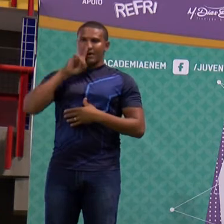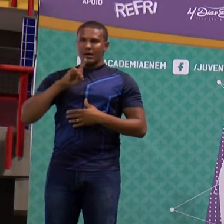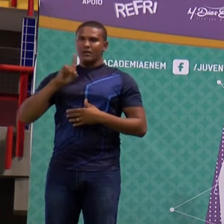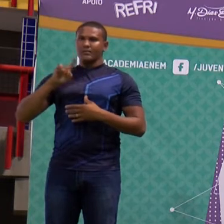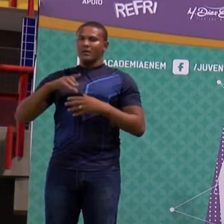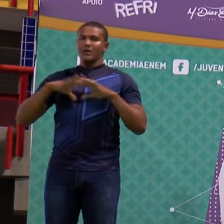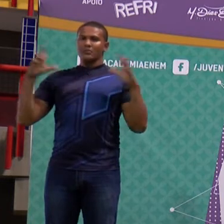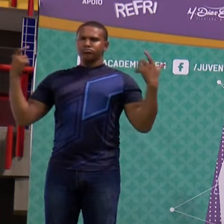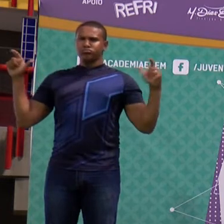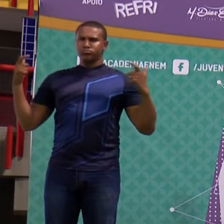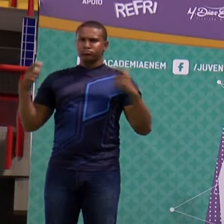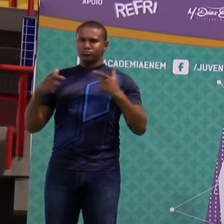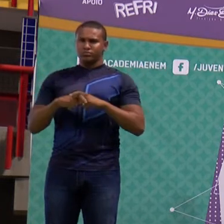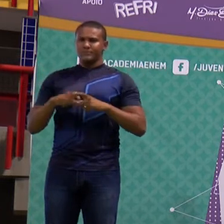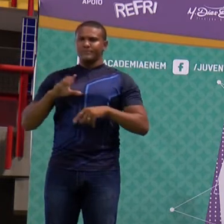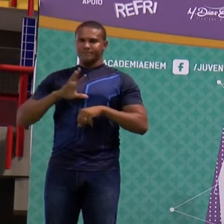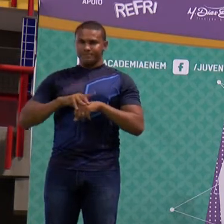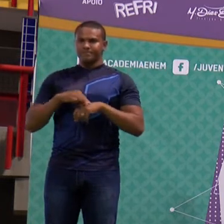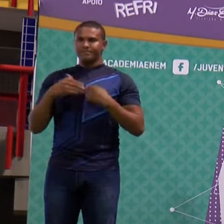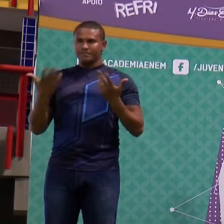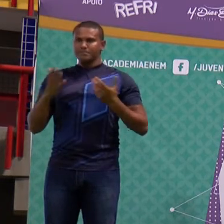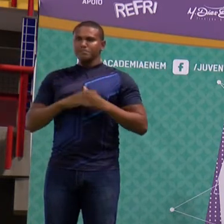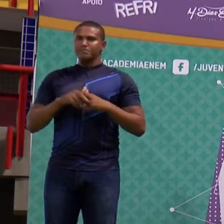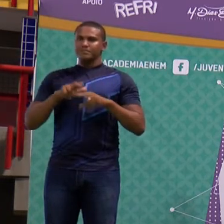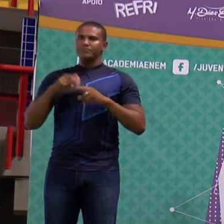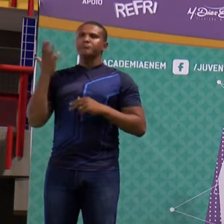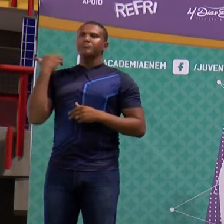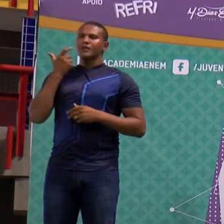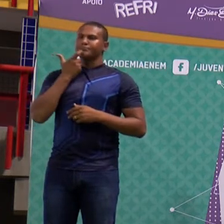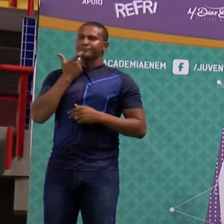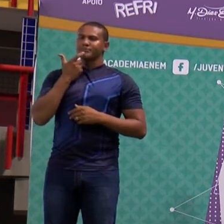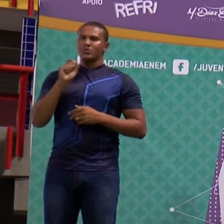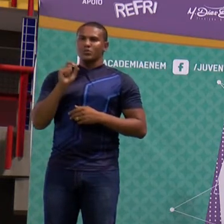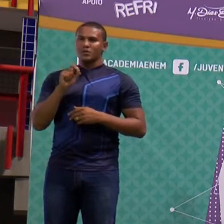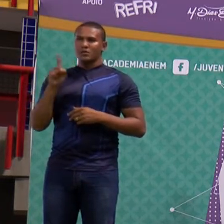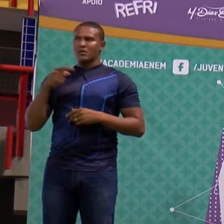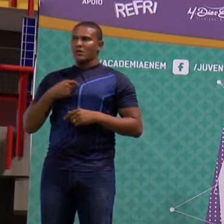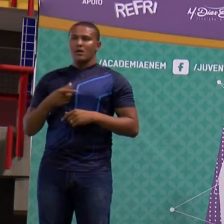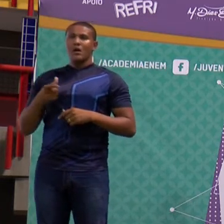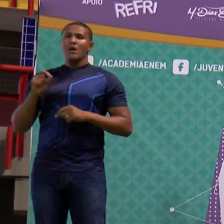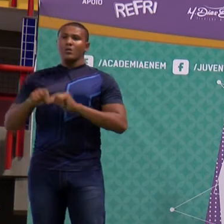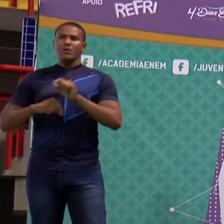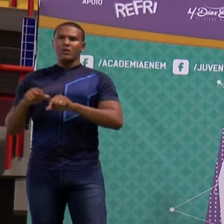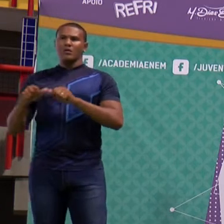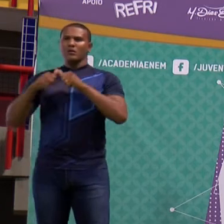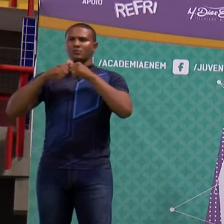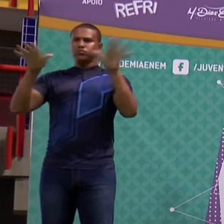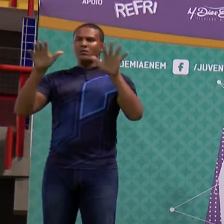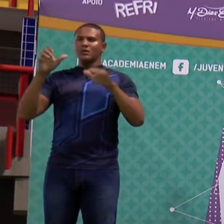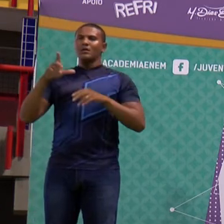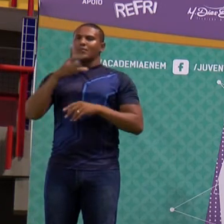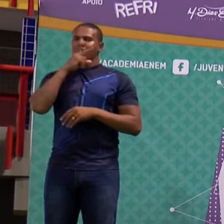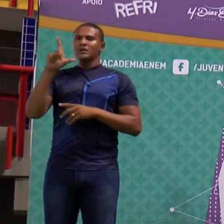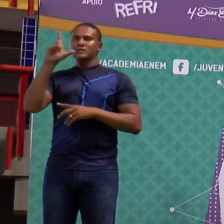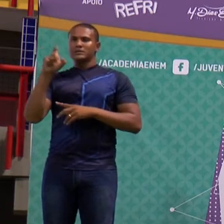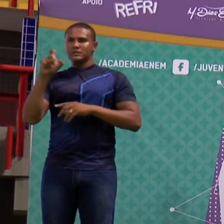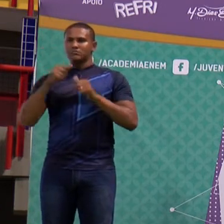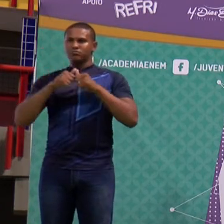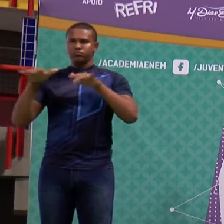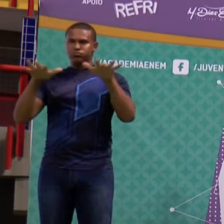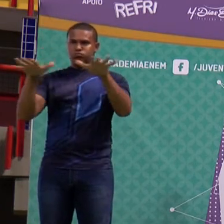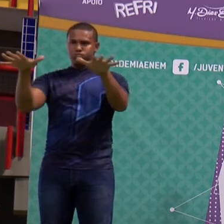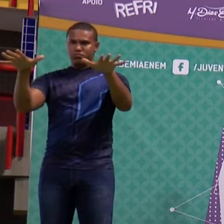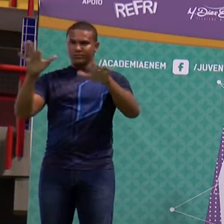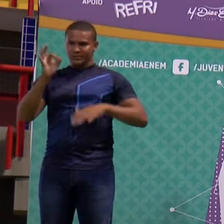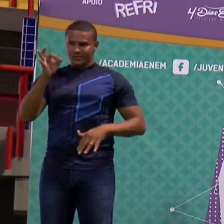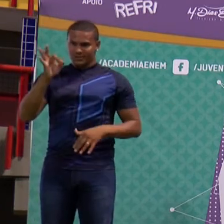drasticamente. Até bem pouco tempo, o é se fazia? Eles lançavam inseticidas para combater o mosquito. Agora não, o